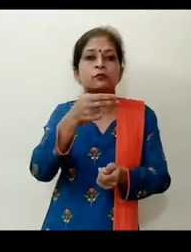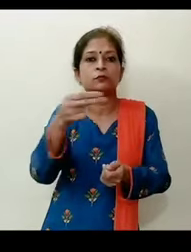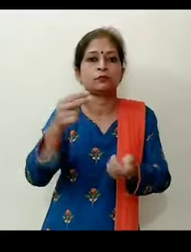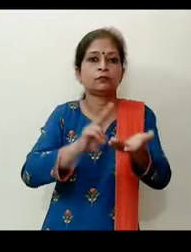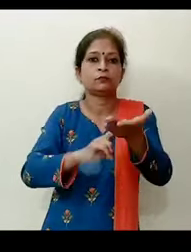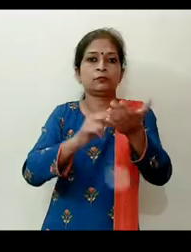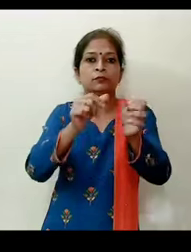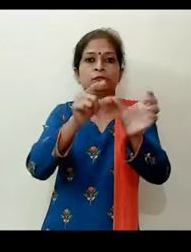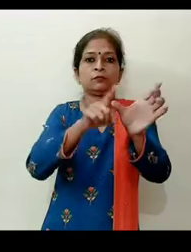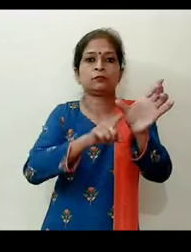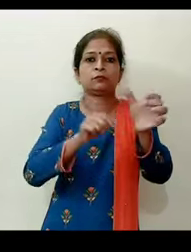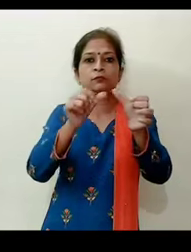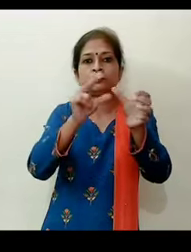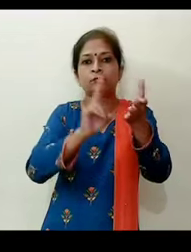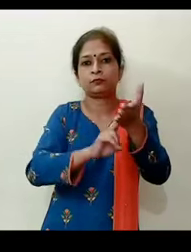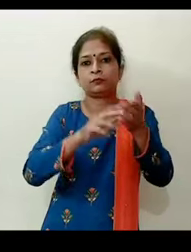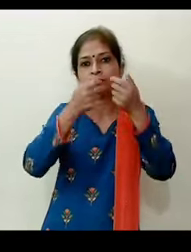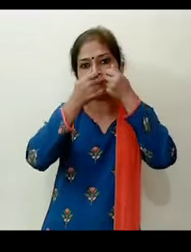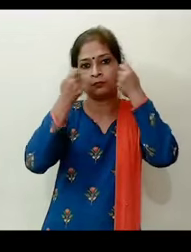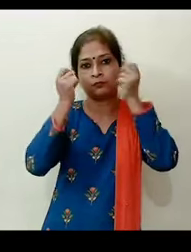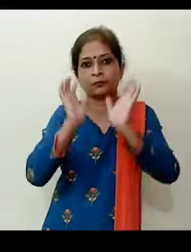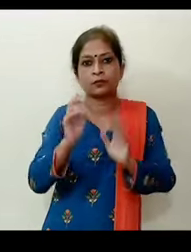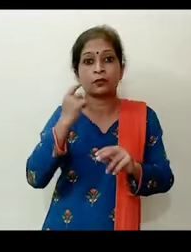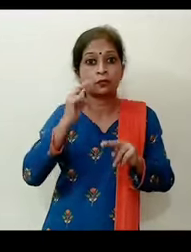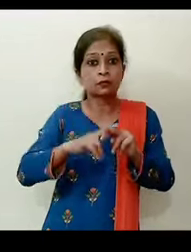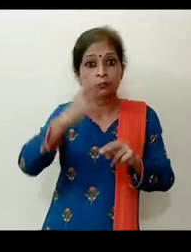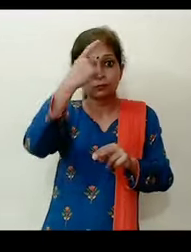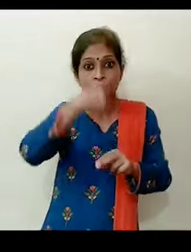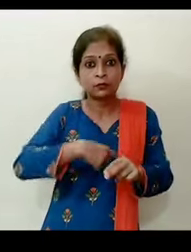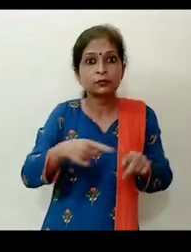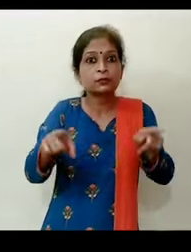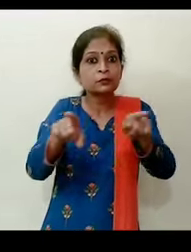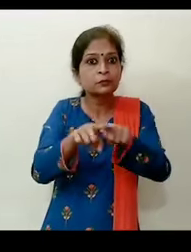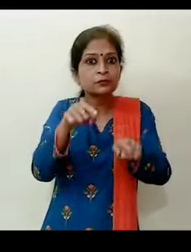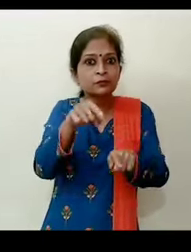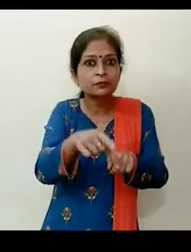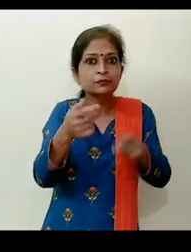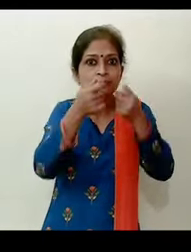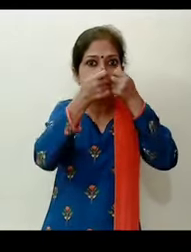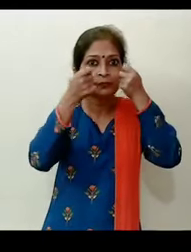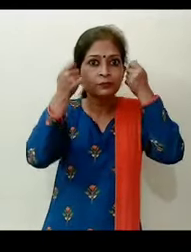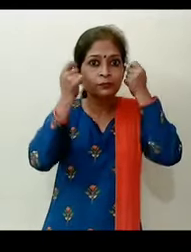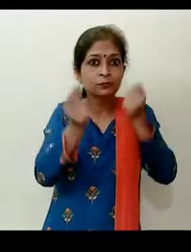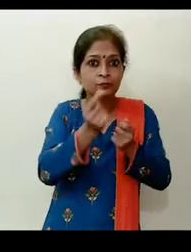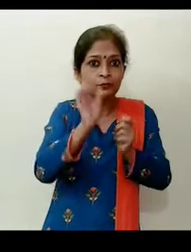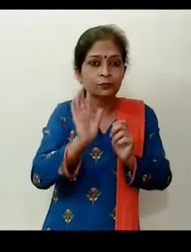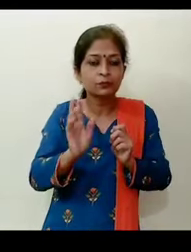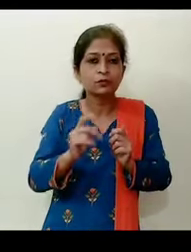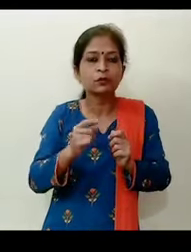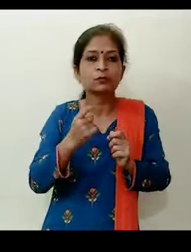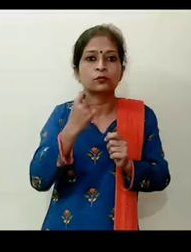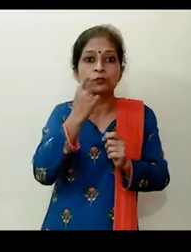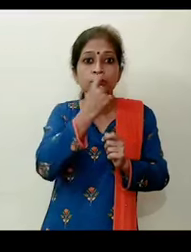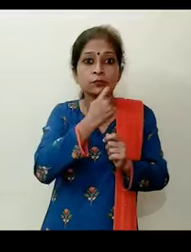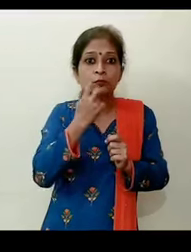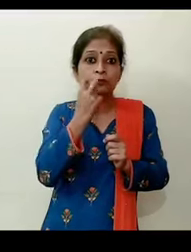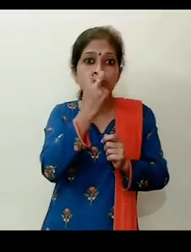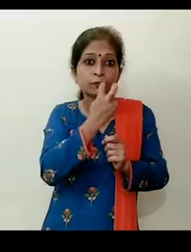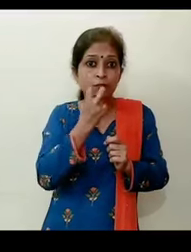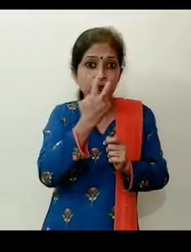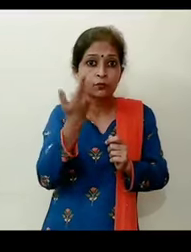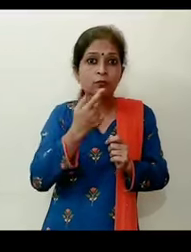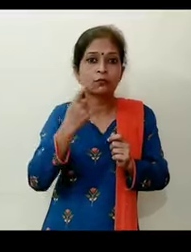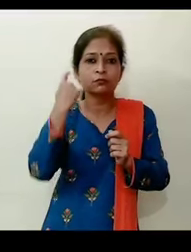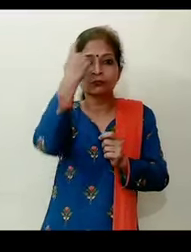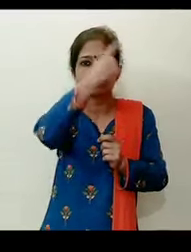मास्क अगर नयन मास्क व्यक्ति पहनता है तो उसके होंटों की हलचल उसके